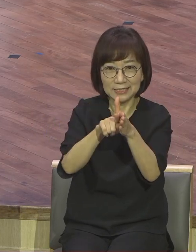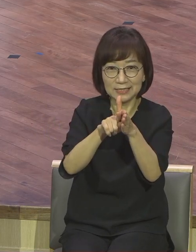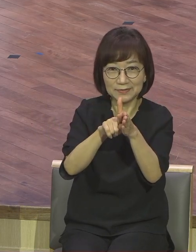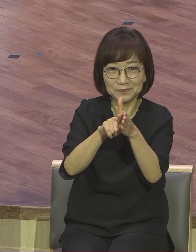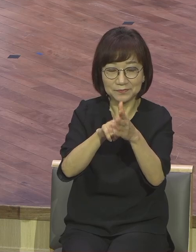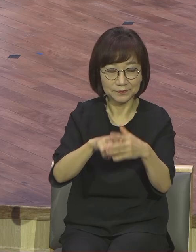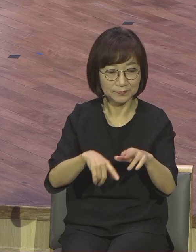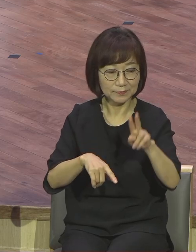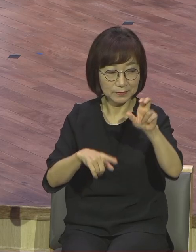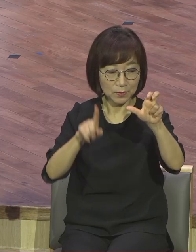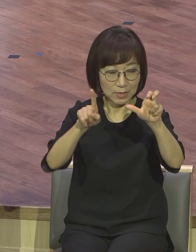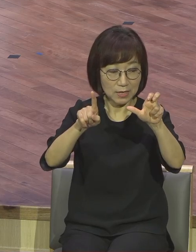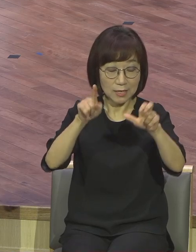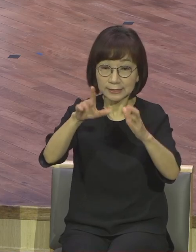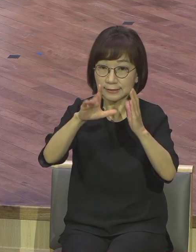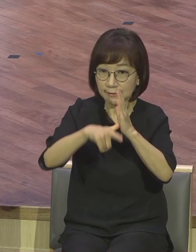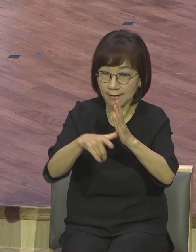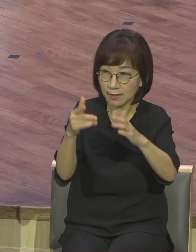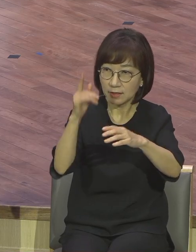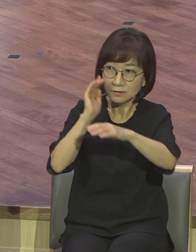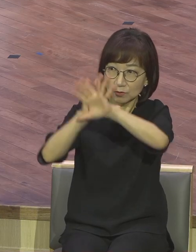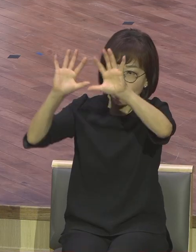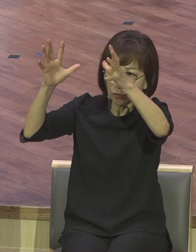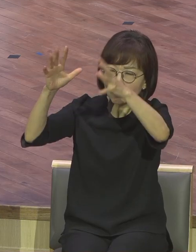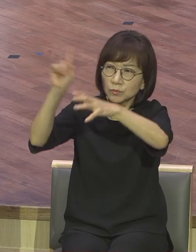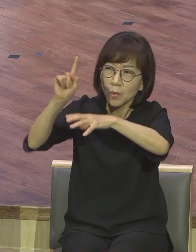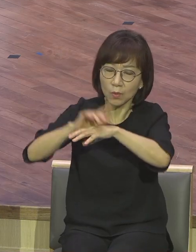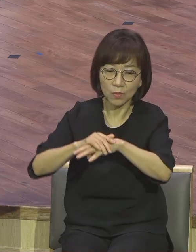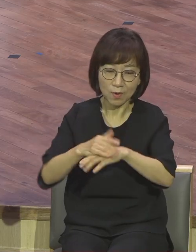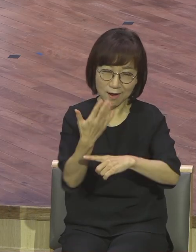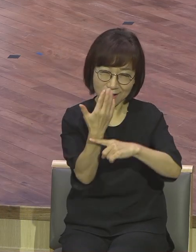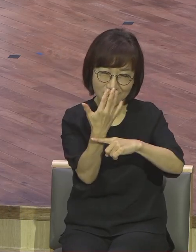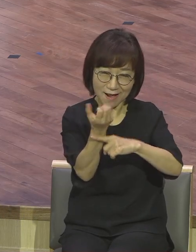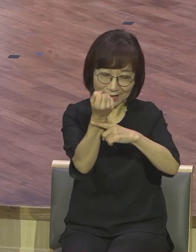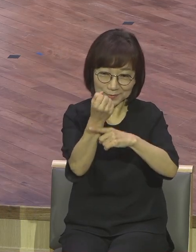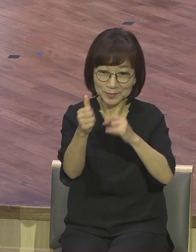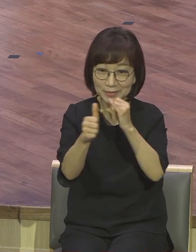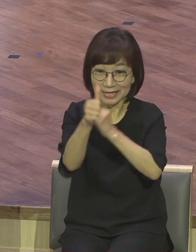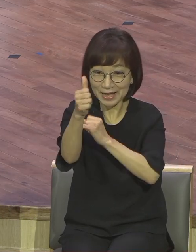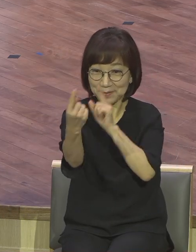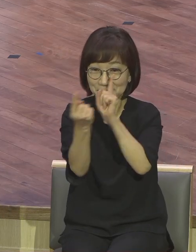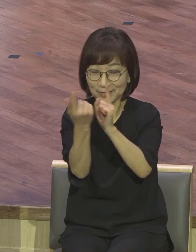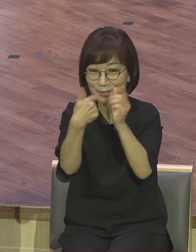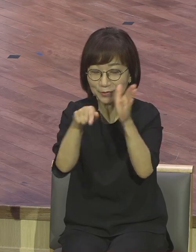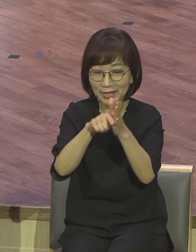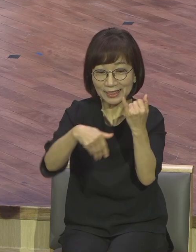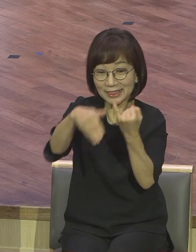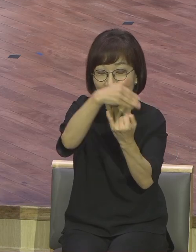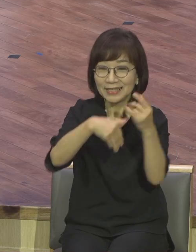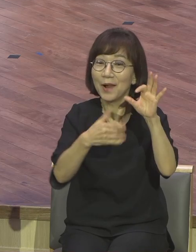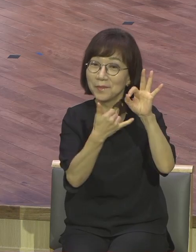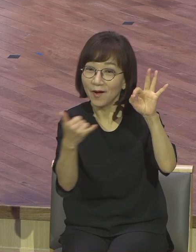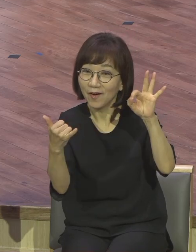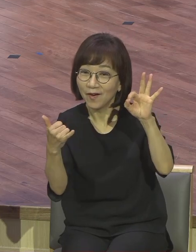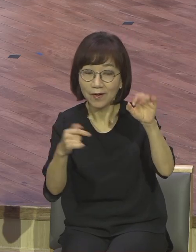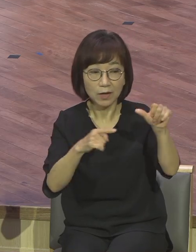천국은 마치 등을 들고 신랑을 맞으러 나간 열처녀와 같다 하리니 그 중에 다섯은 미련하고